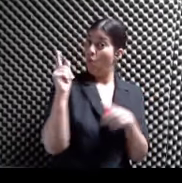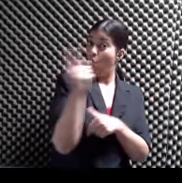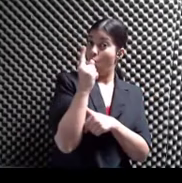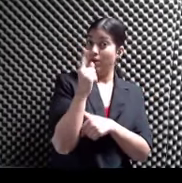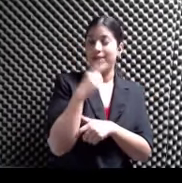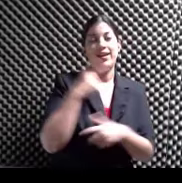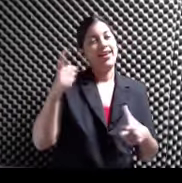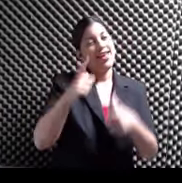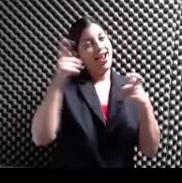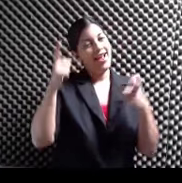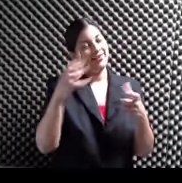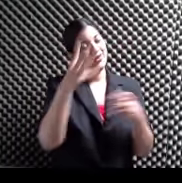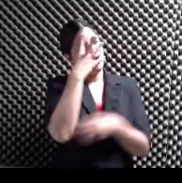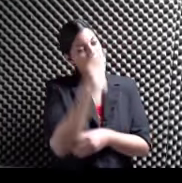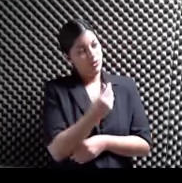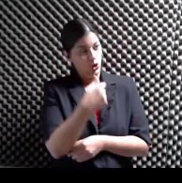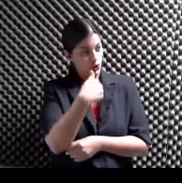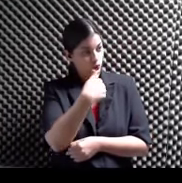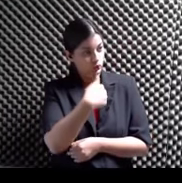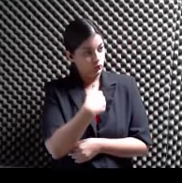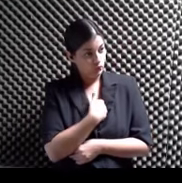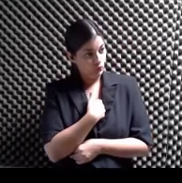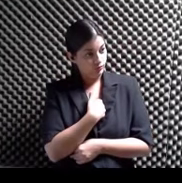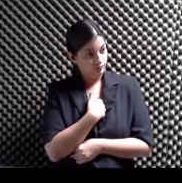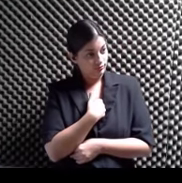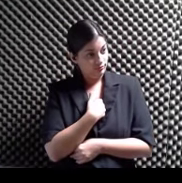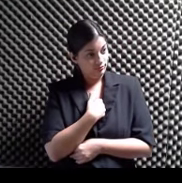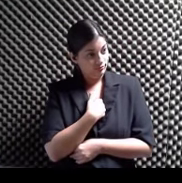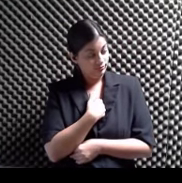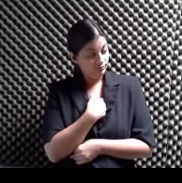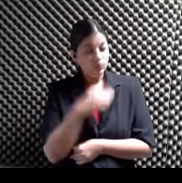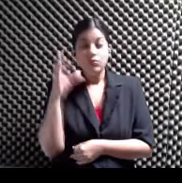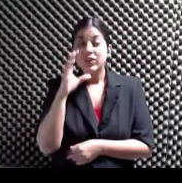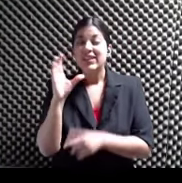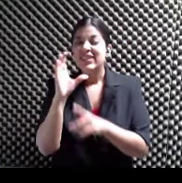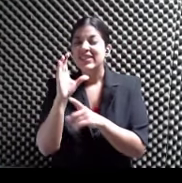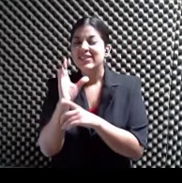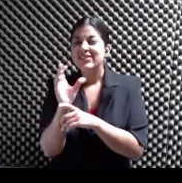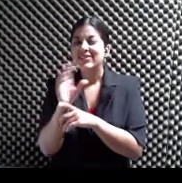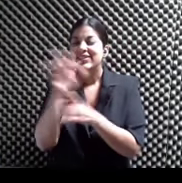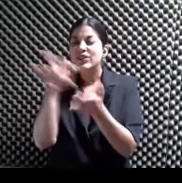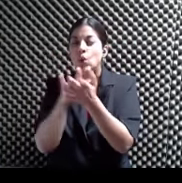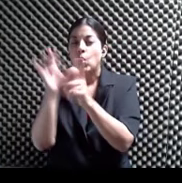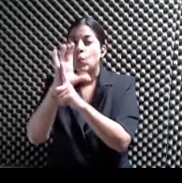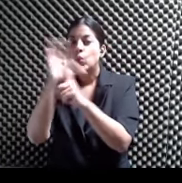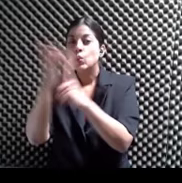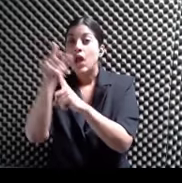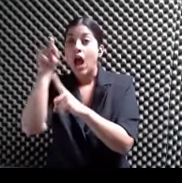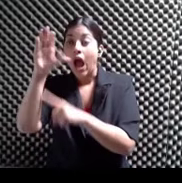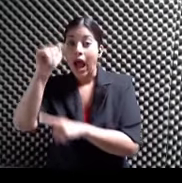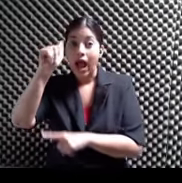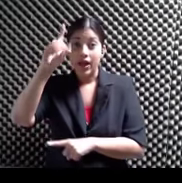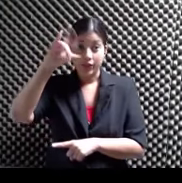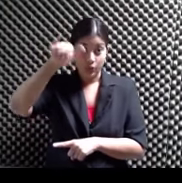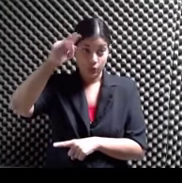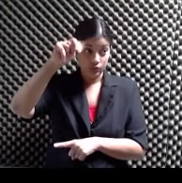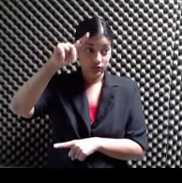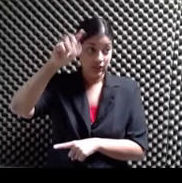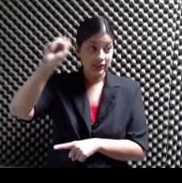que Me serví Del Centro Cultural De Adjunta Ellos me brindaron Varias leyendas De